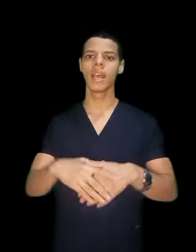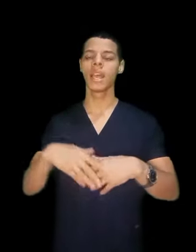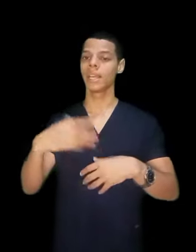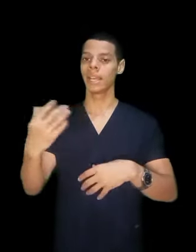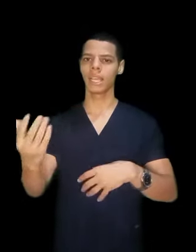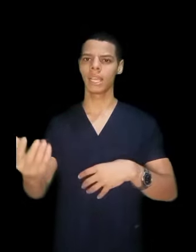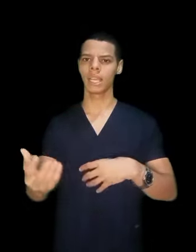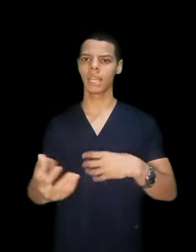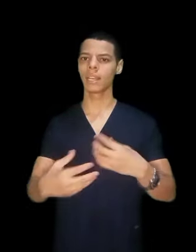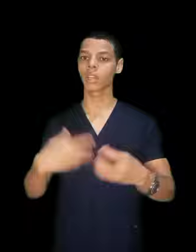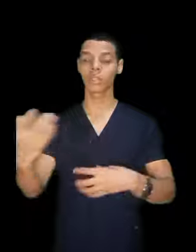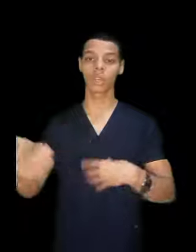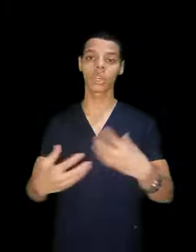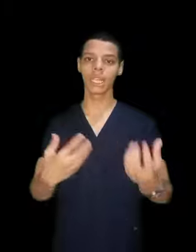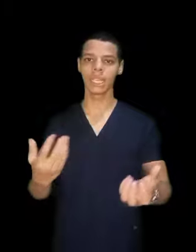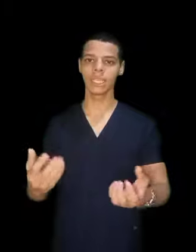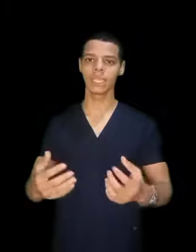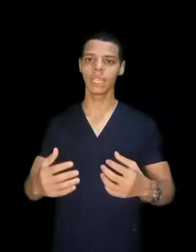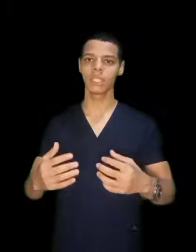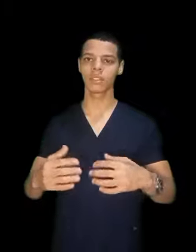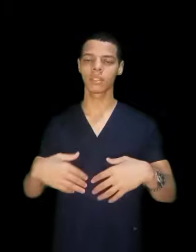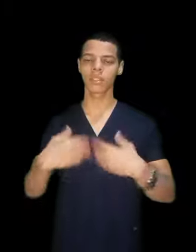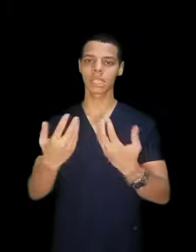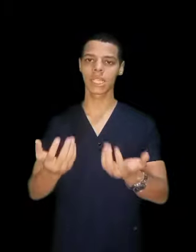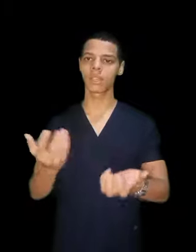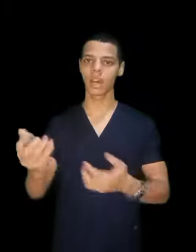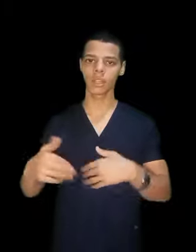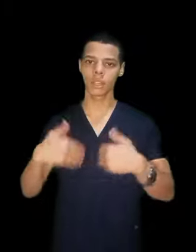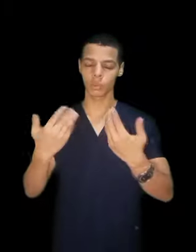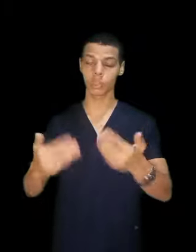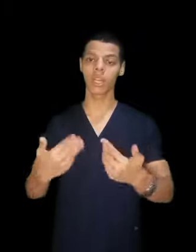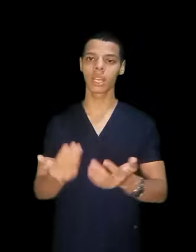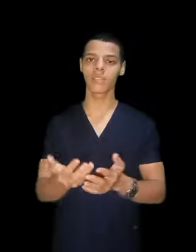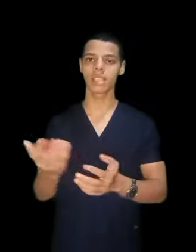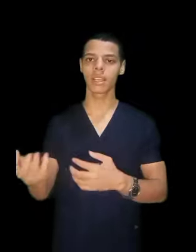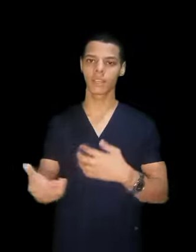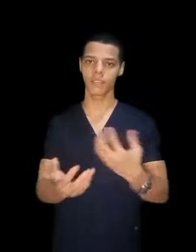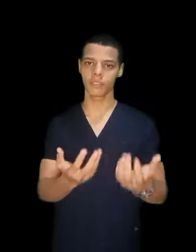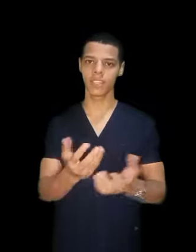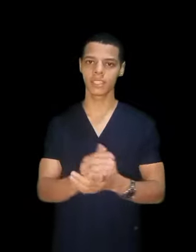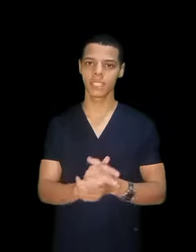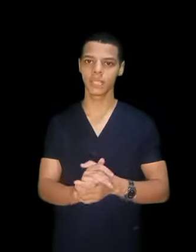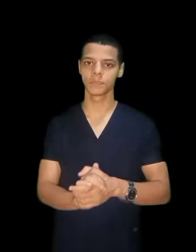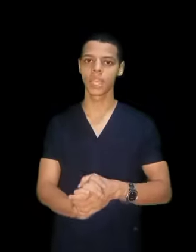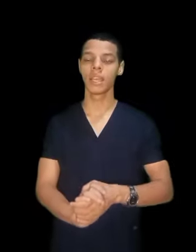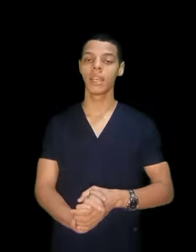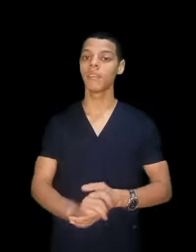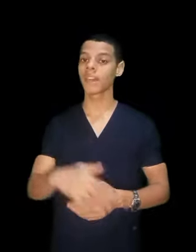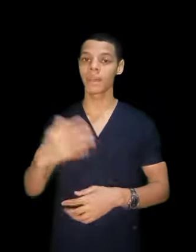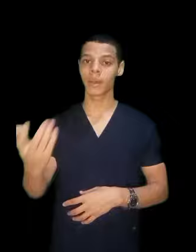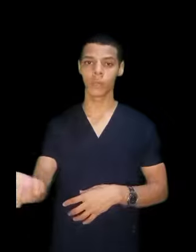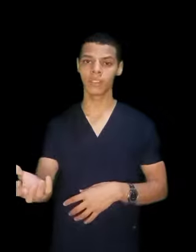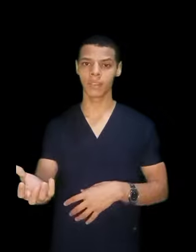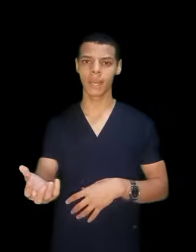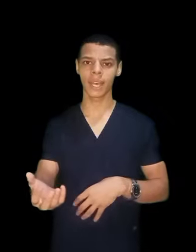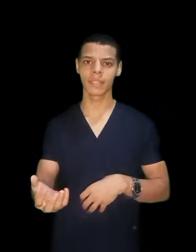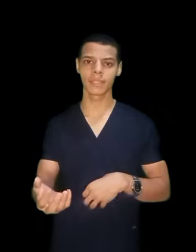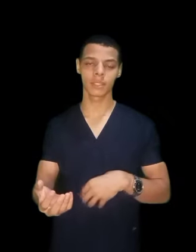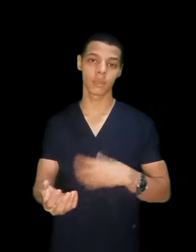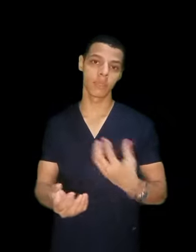التحضرات للاتنين تقدر ازاي تحضر وترق نفسك في الاتنين ينفعها بقى معين في المعهد طب